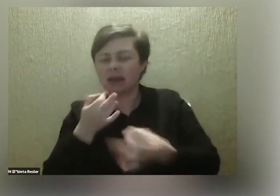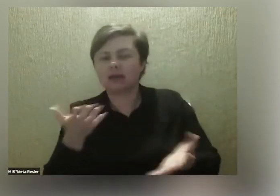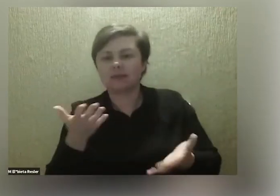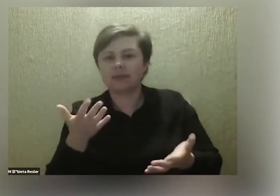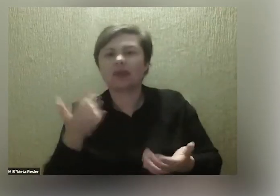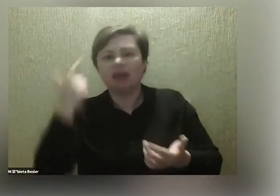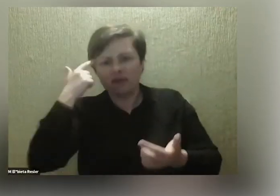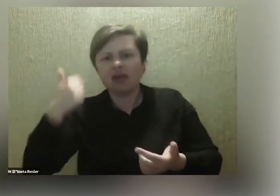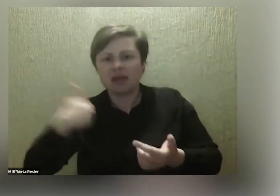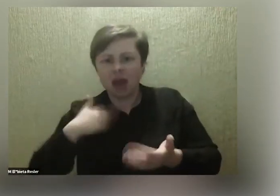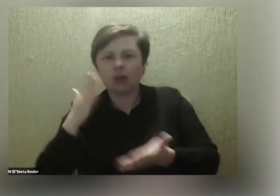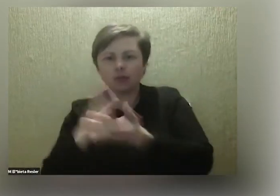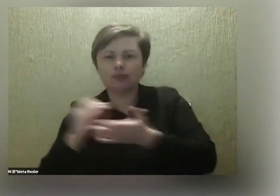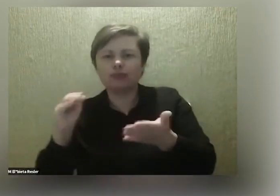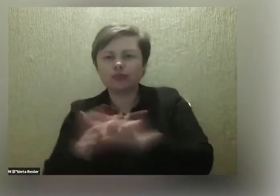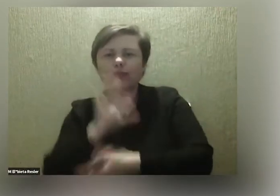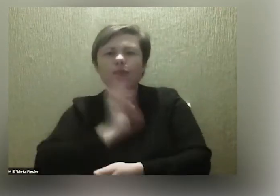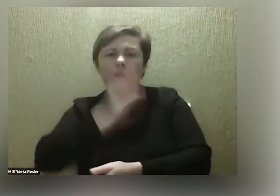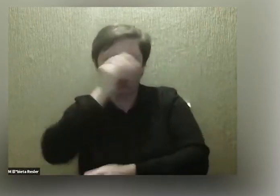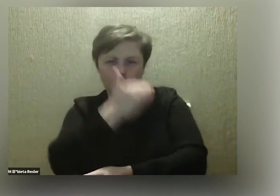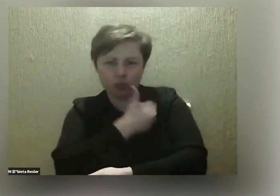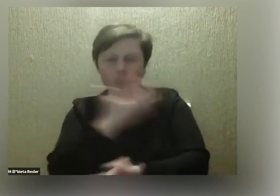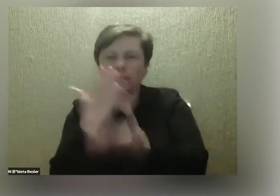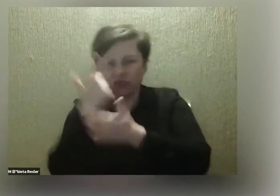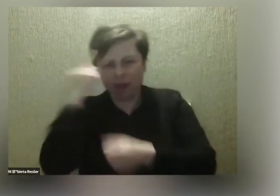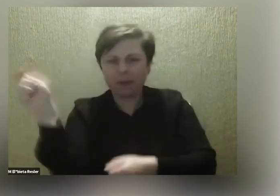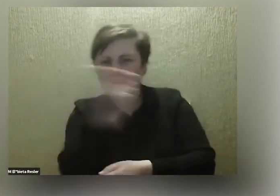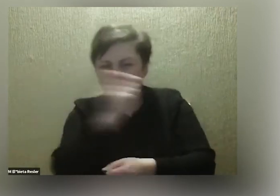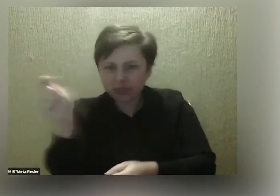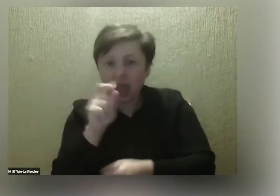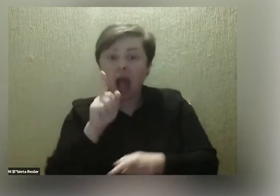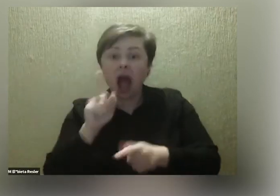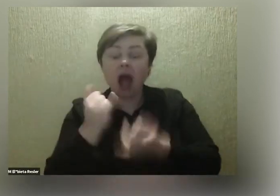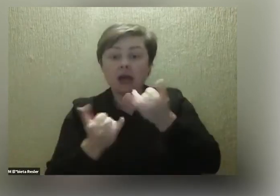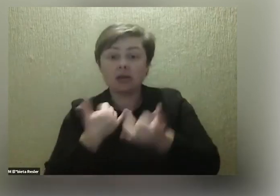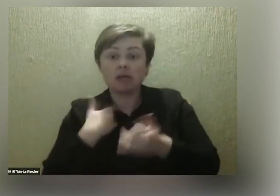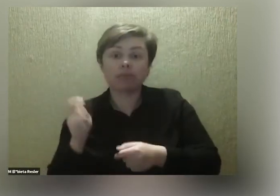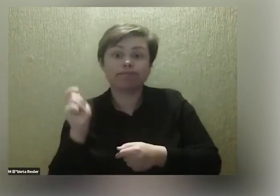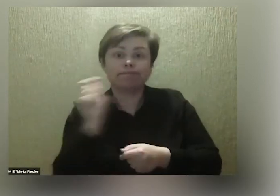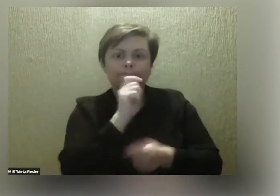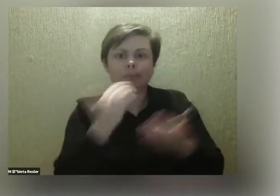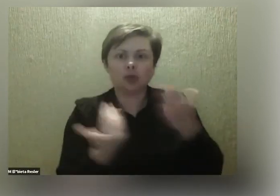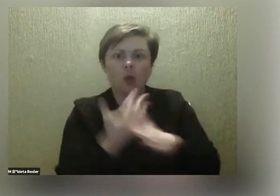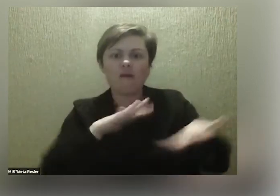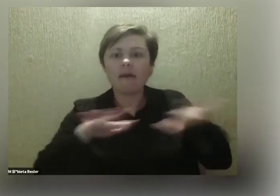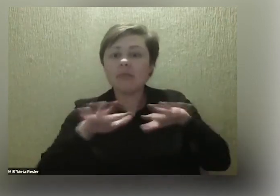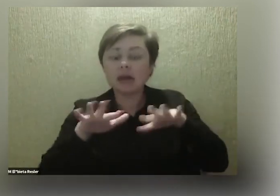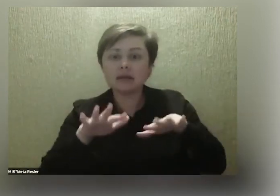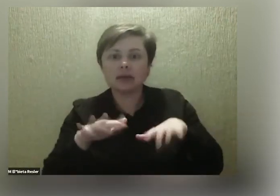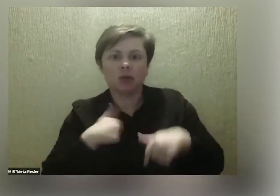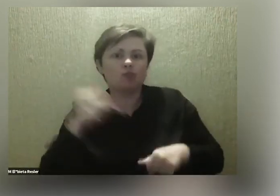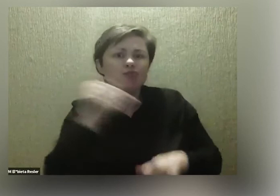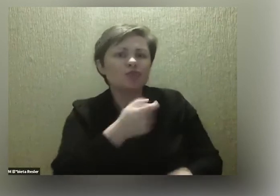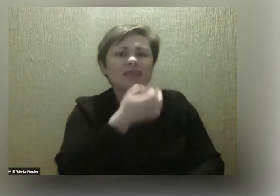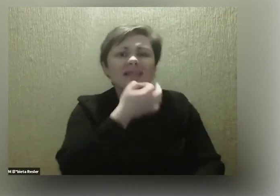swojej szkoły trafię, bo ja już tam byłem tyle razy, że już tą trasę pamiętam, o tyle jeżeli mam dojechać gdzieś, gdzie nie byłem nigdy w życiu, to będę musiał